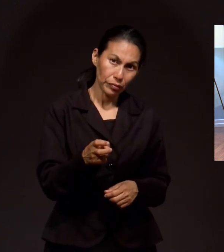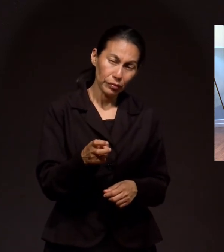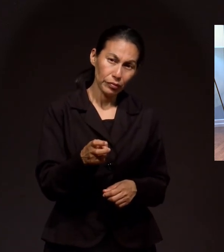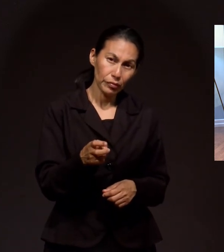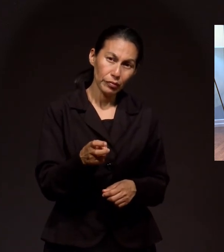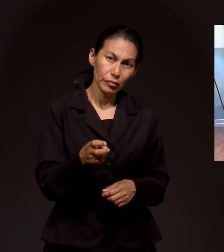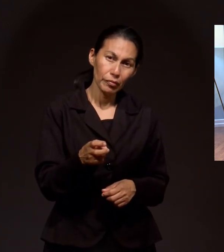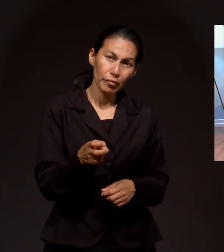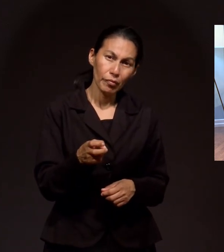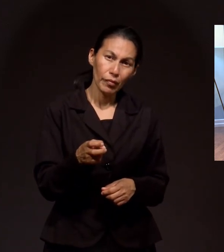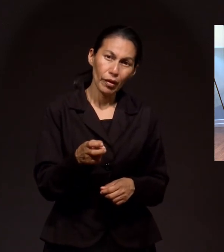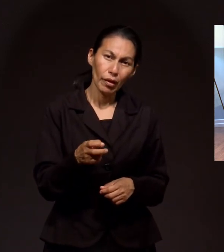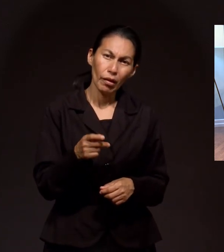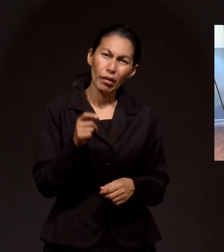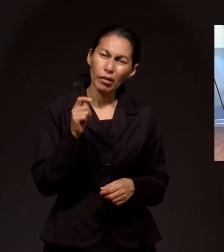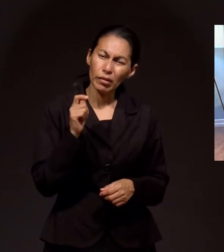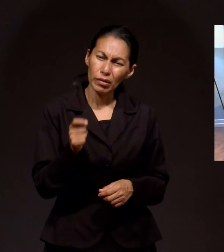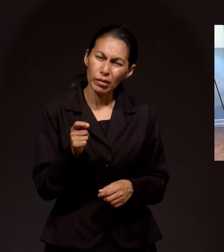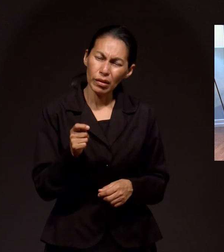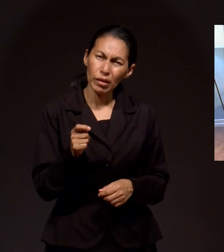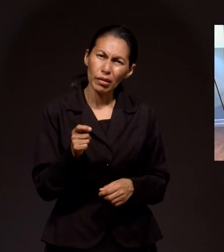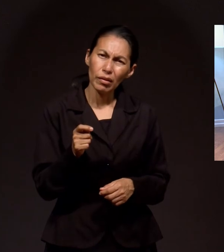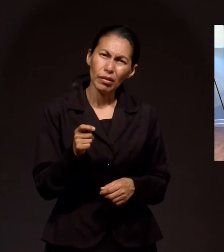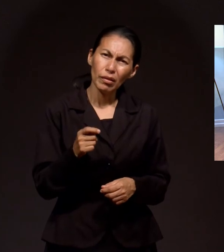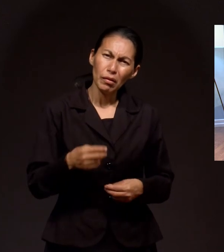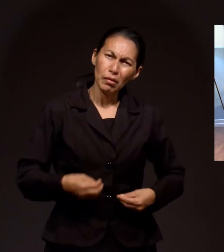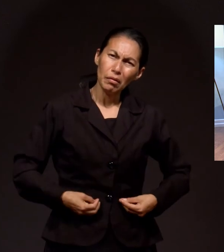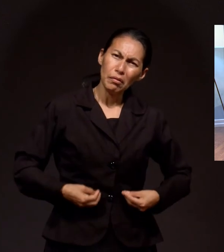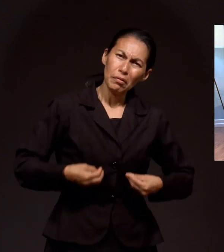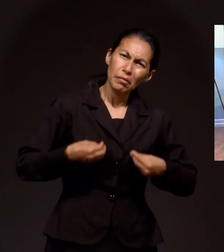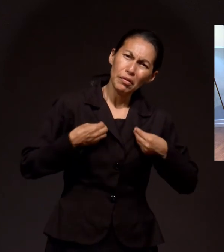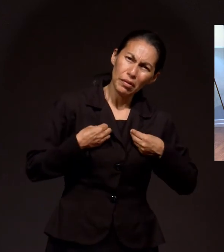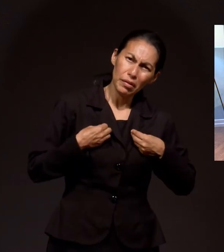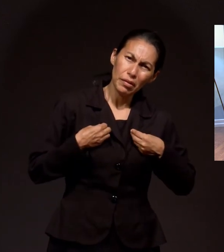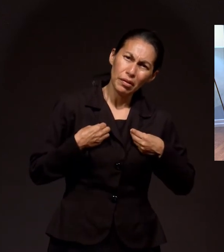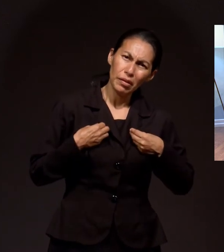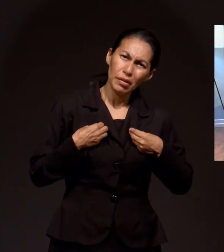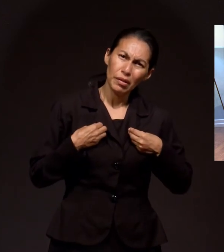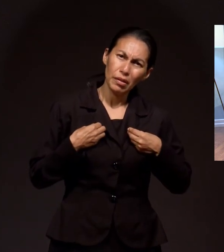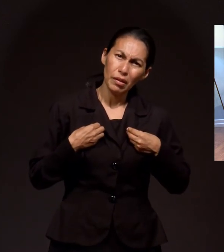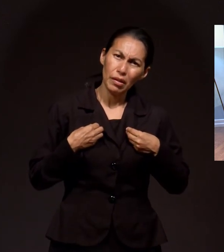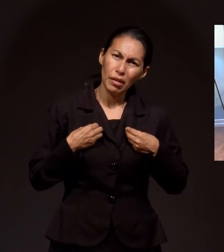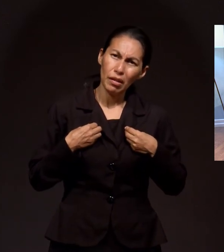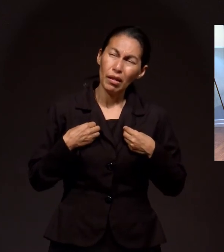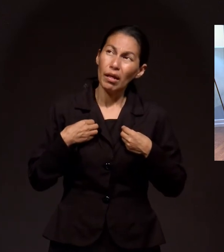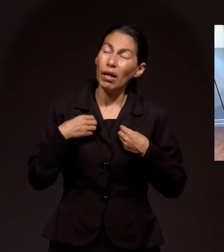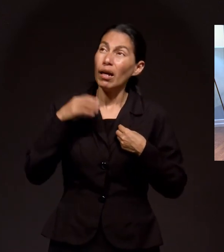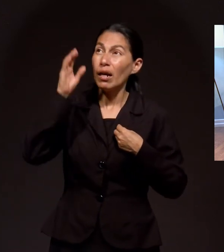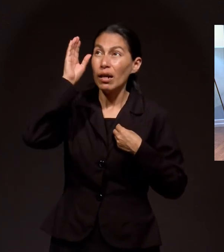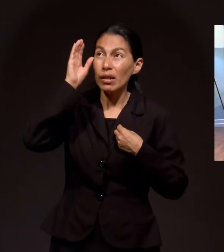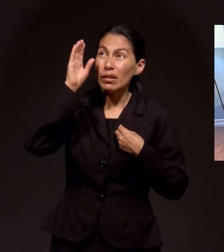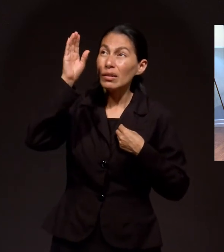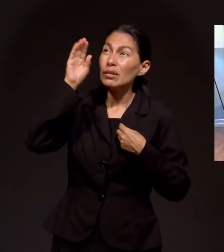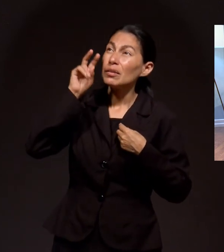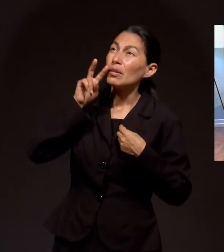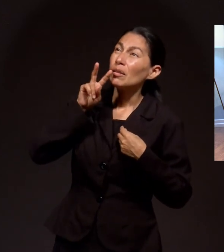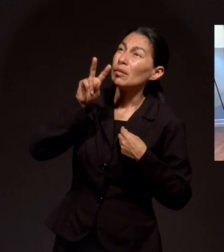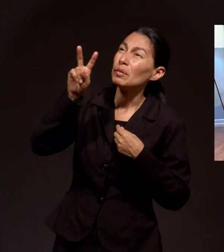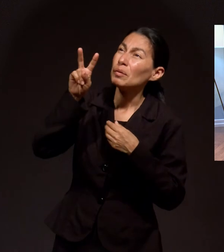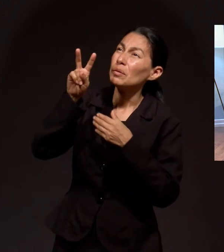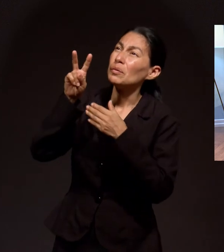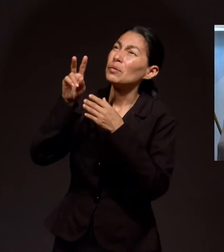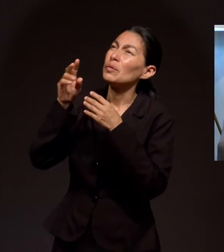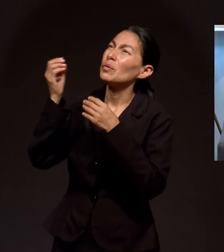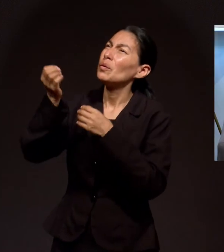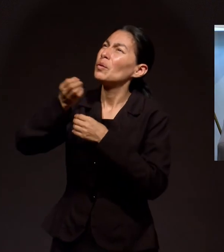esa es la esencia, el significado, el propósito de la vida. Es poner tus ojos en Cristo